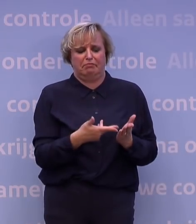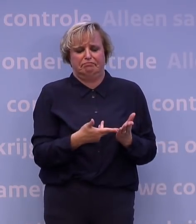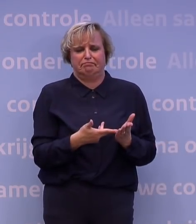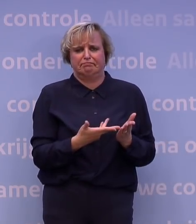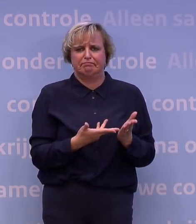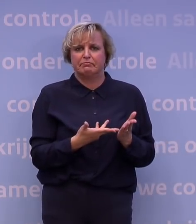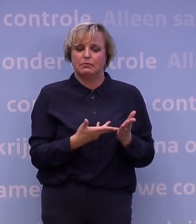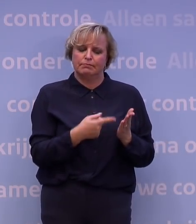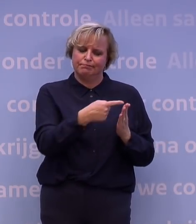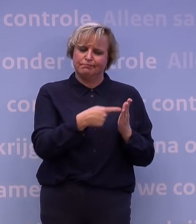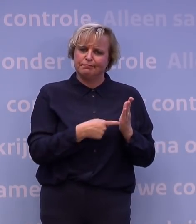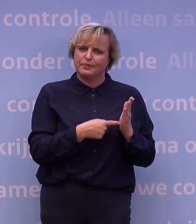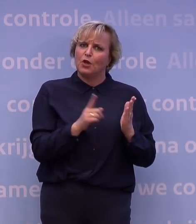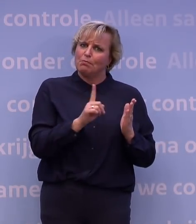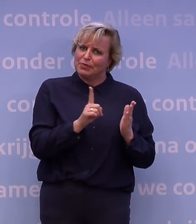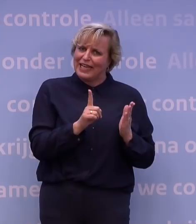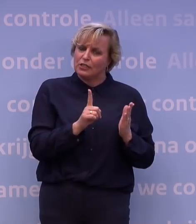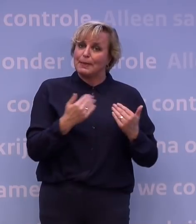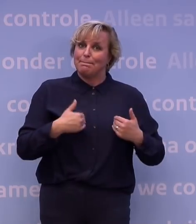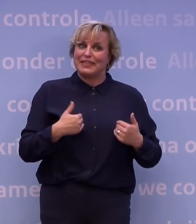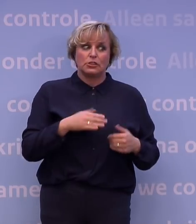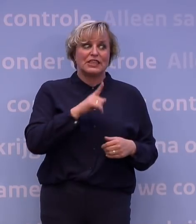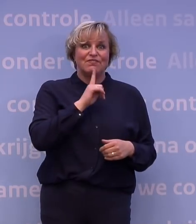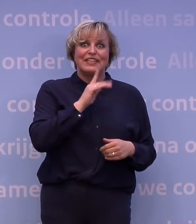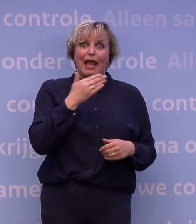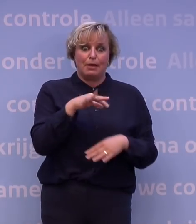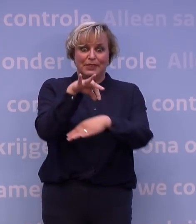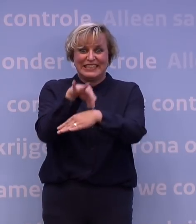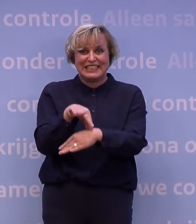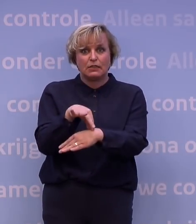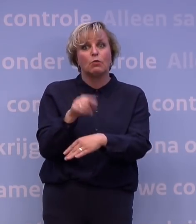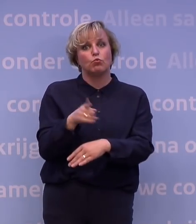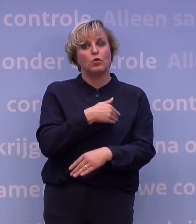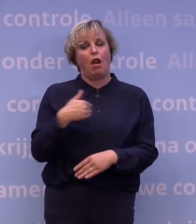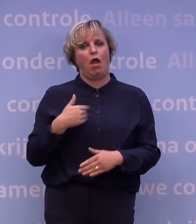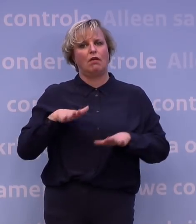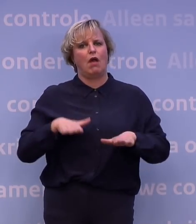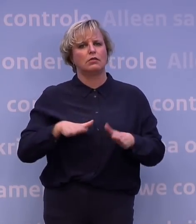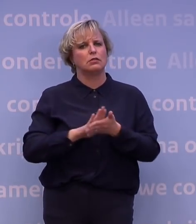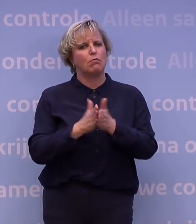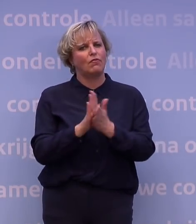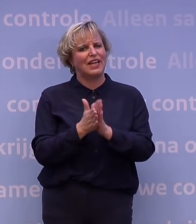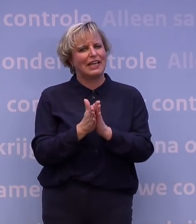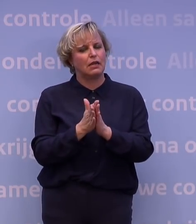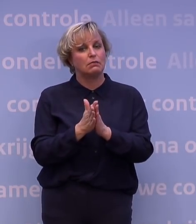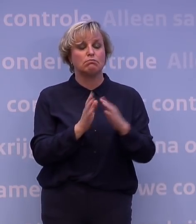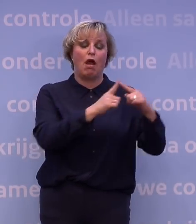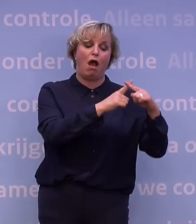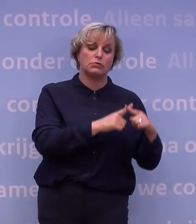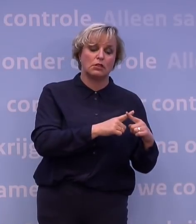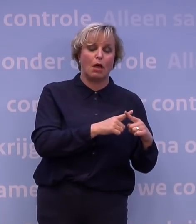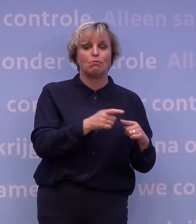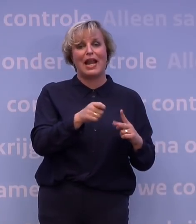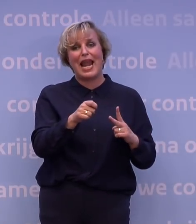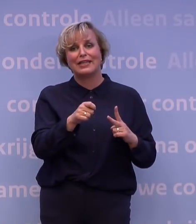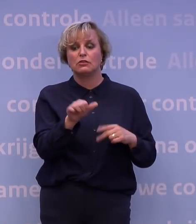Maar die cijfers betekenen dat mensen met een andere ziekte langer moeten wachten op een behandeling. In Amsterdam, in Leiden en een paar